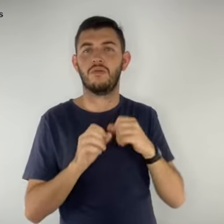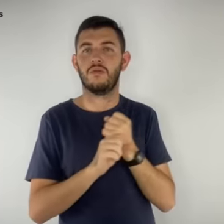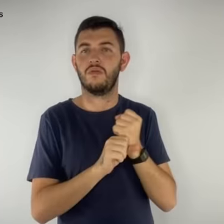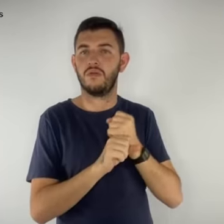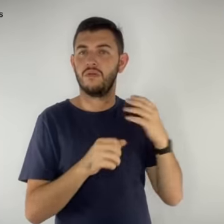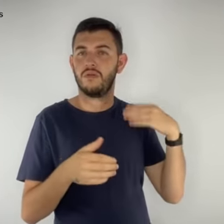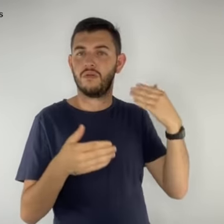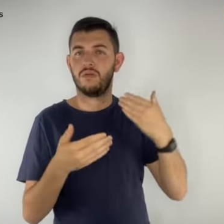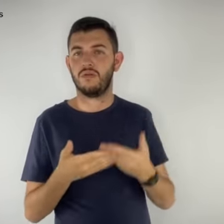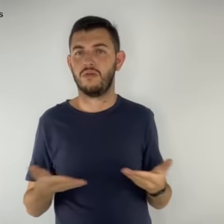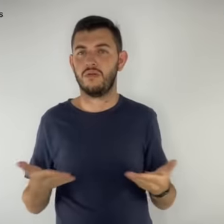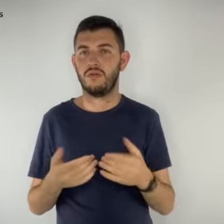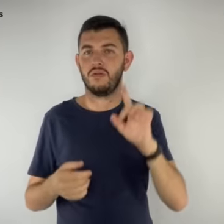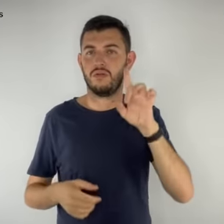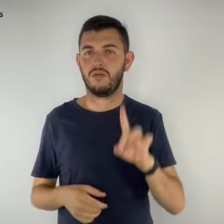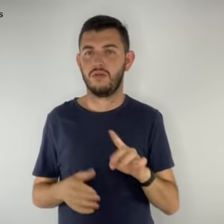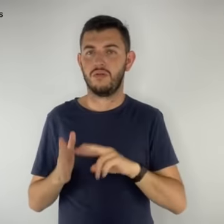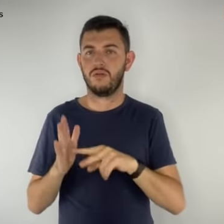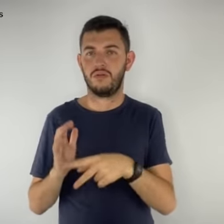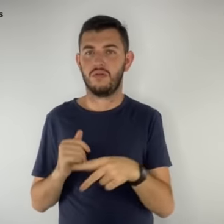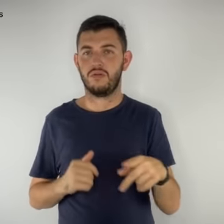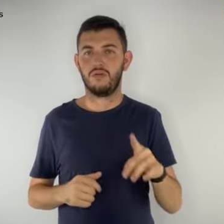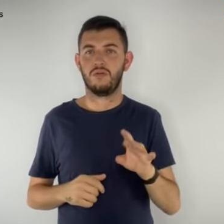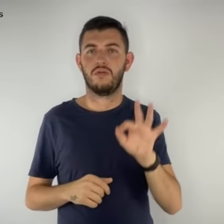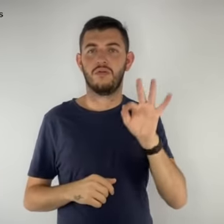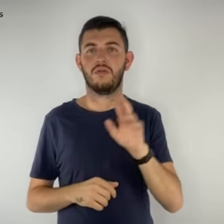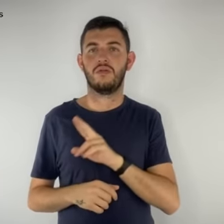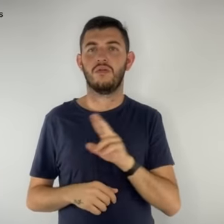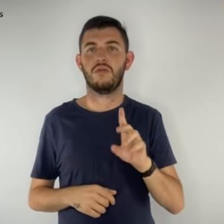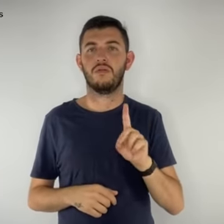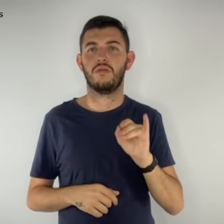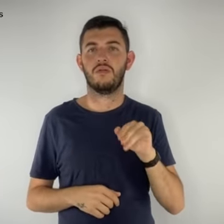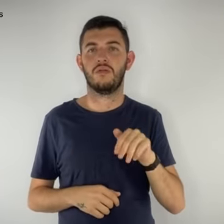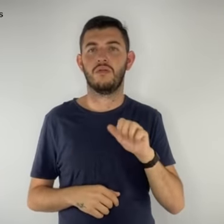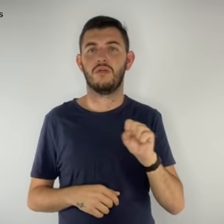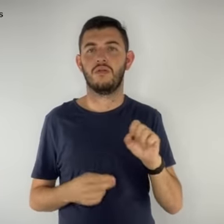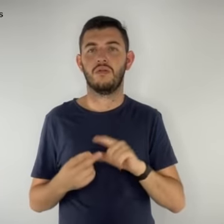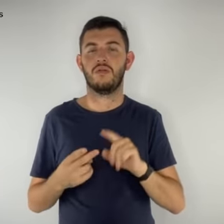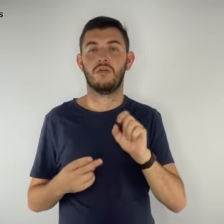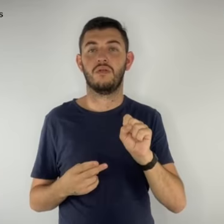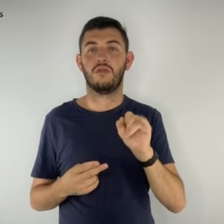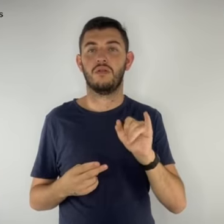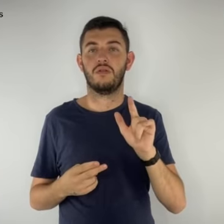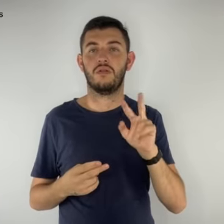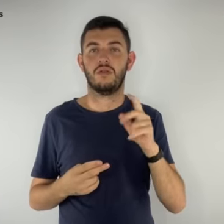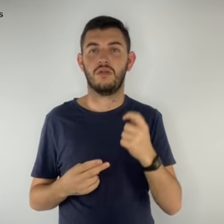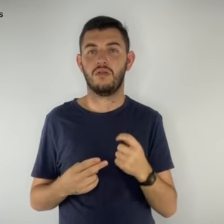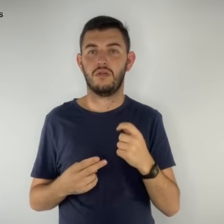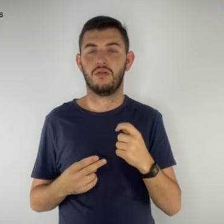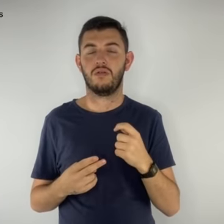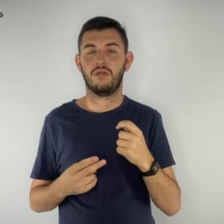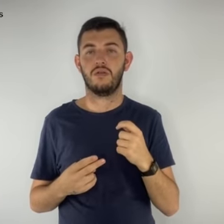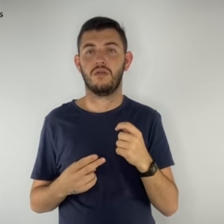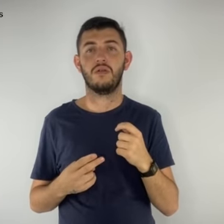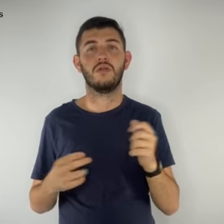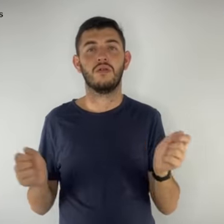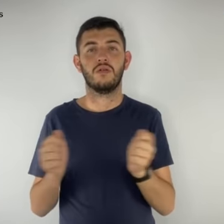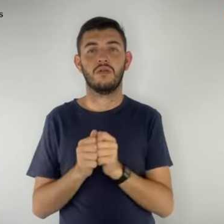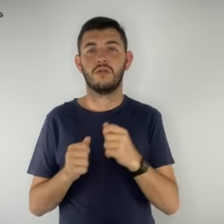anos, os diretores do sindicato Dimas Rocha e Sílvia Canabrava, juntamente com